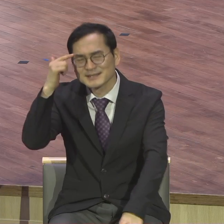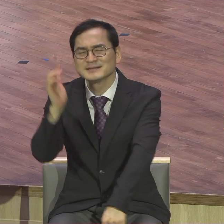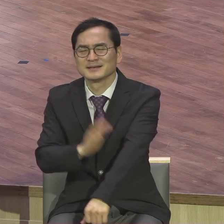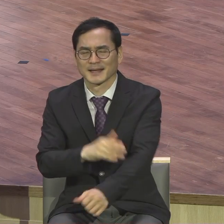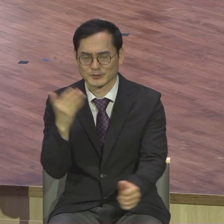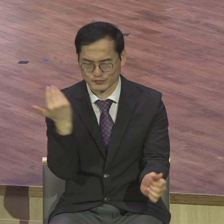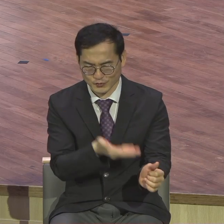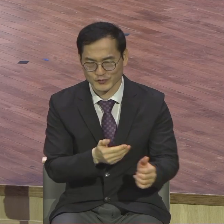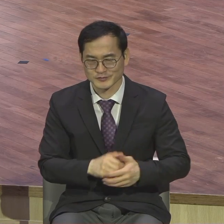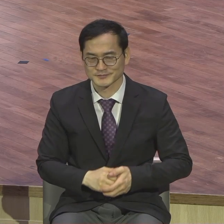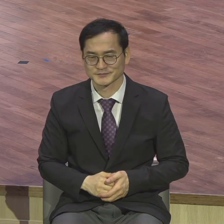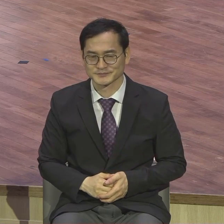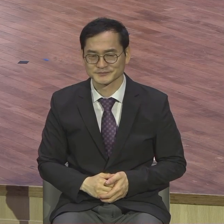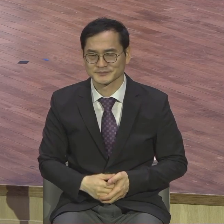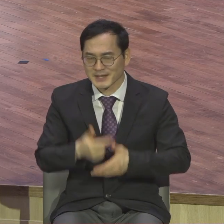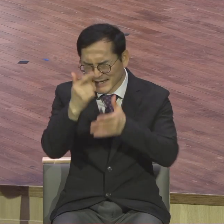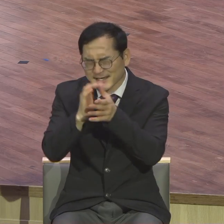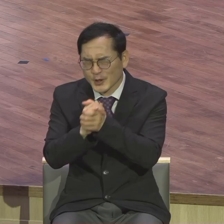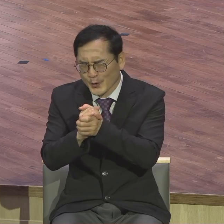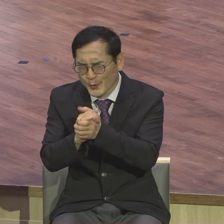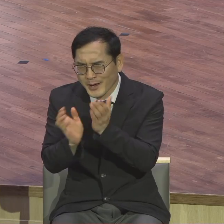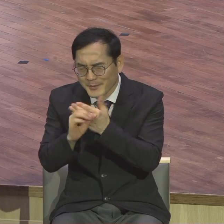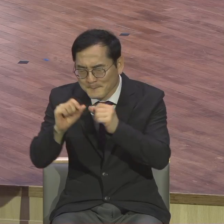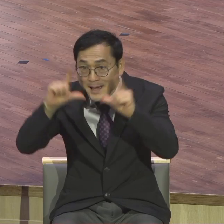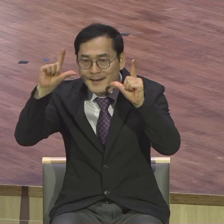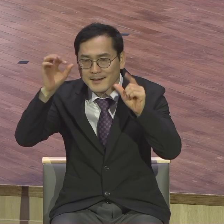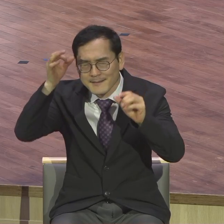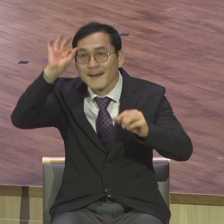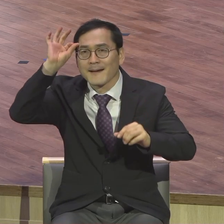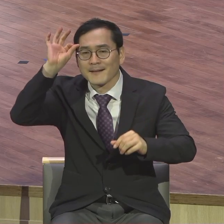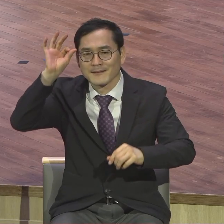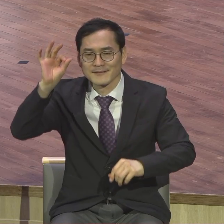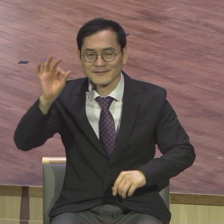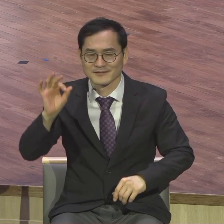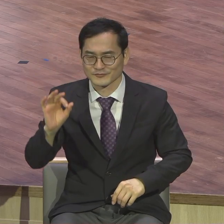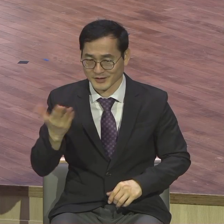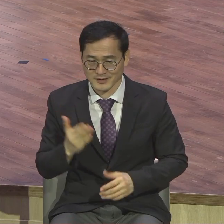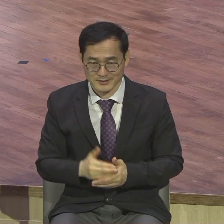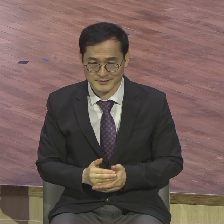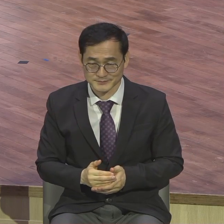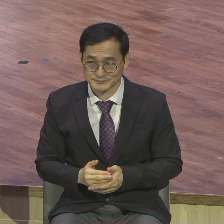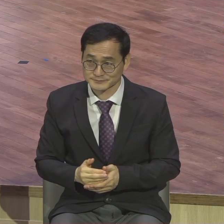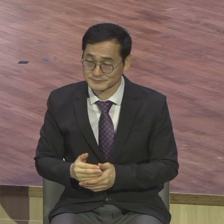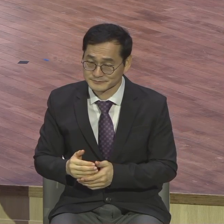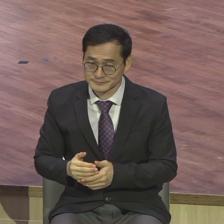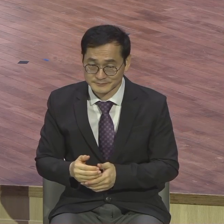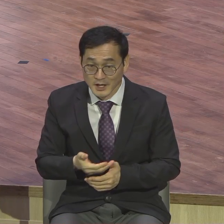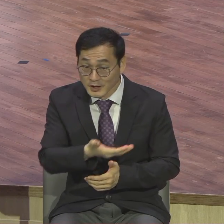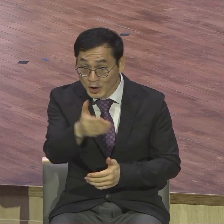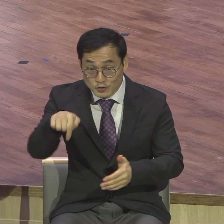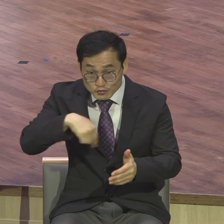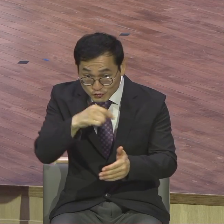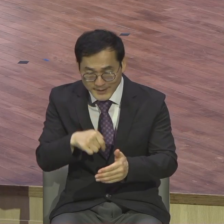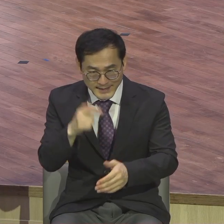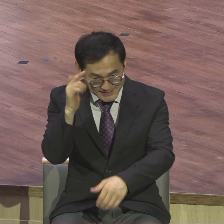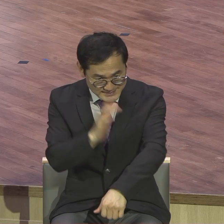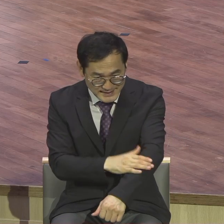생각나게 하시리라 내 중에 누구든지 지혜가 부족하거든 모든 사람에게 후위 주시고 후위 주지 않으시는